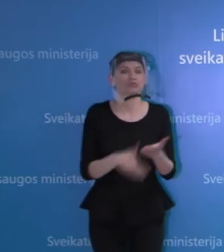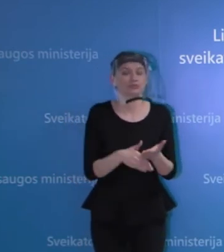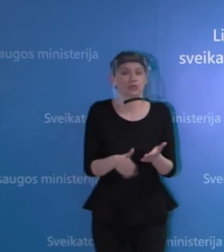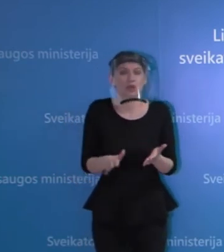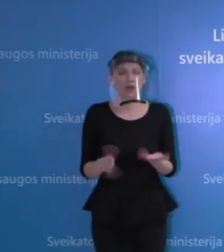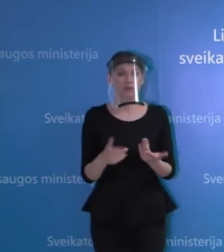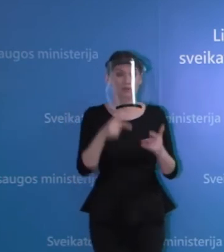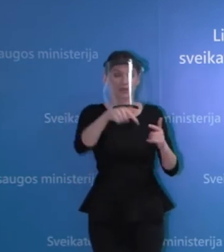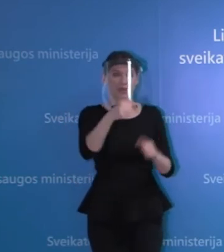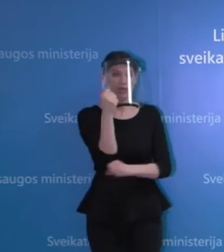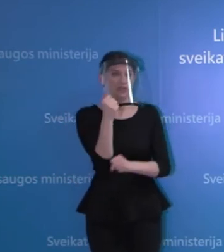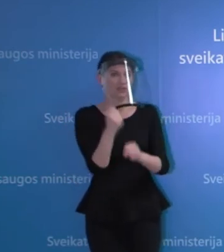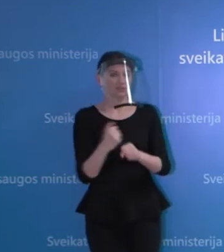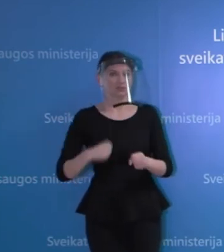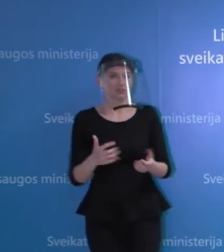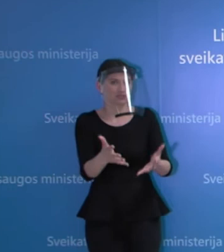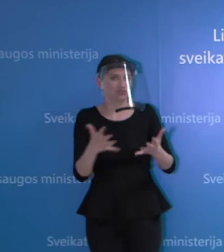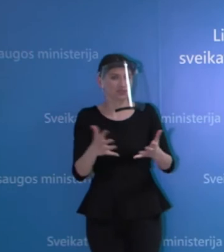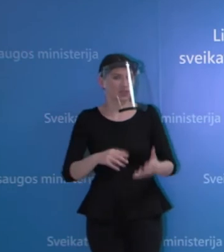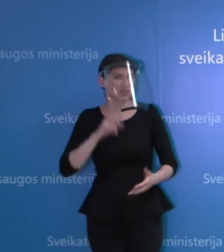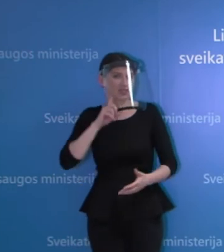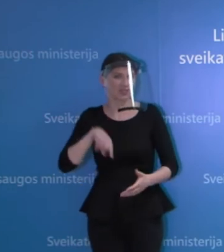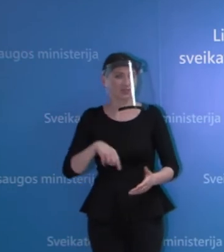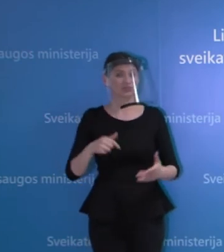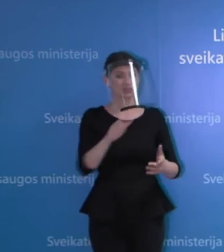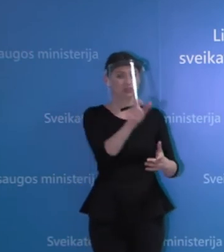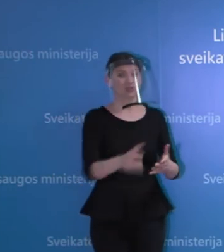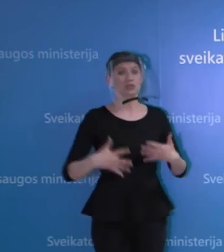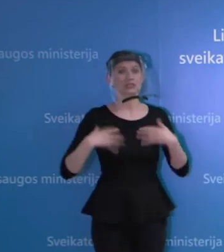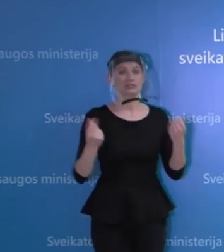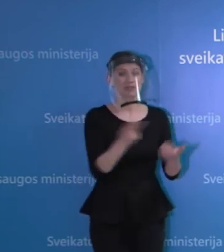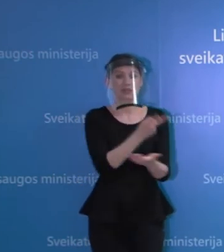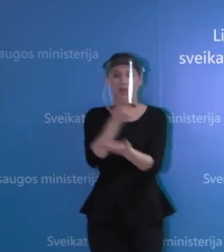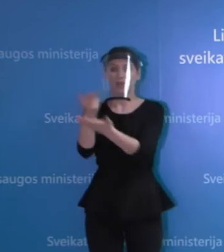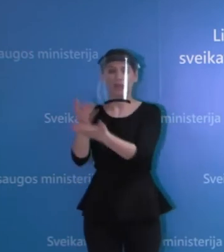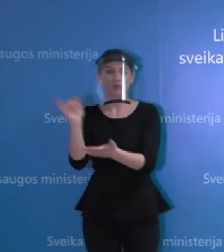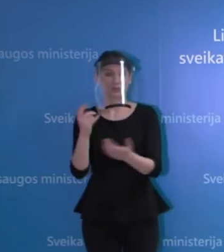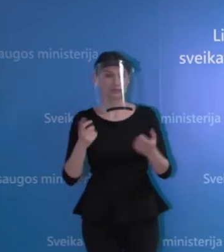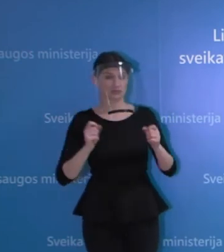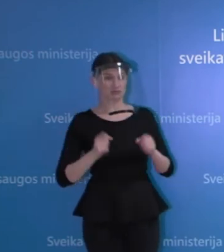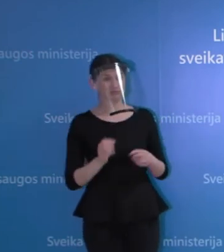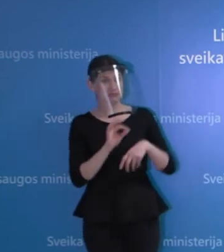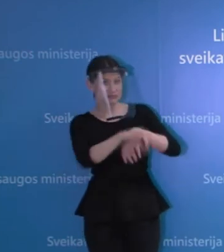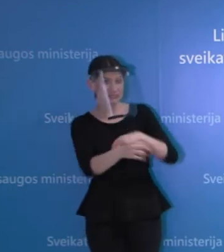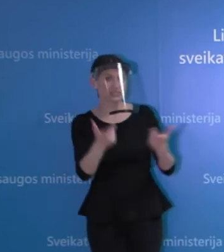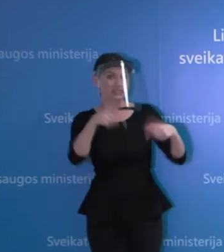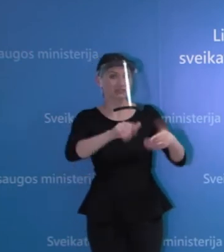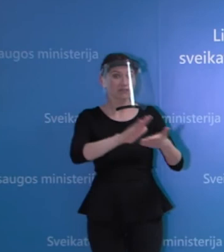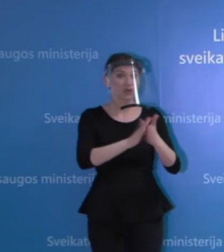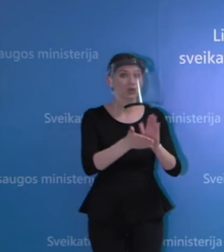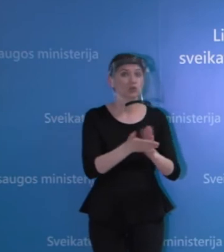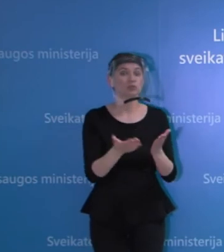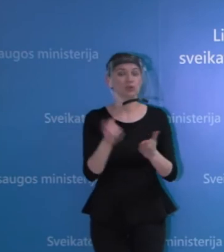kas nėra norinčių ten dirbti ir neaišku, kur perkelti sveikus globotinius? Ar tiesiog viskas bus paliktas savaldybės atsakomybė ir Klaipėdos